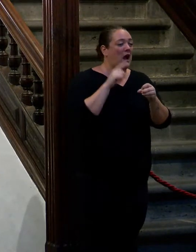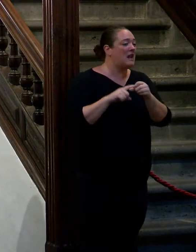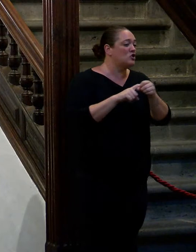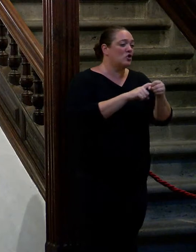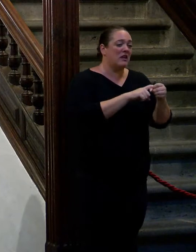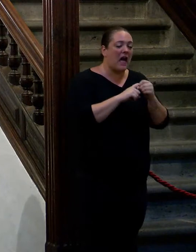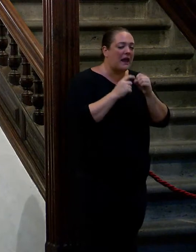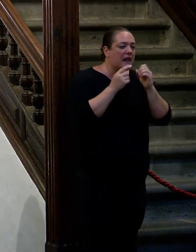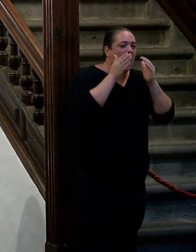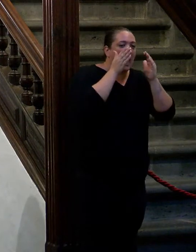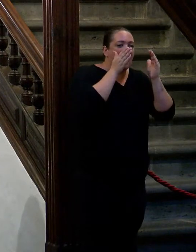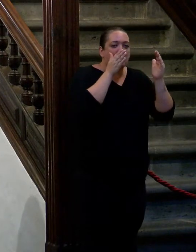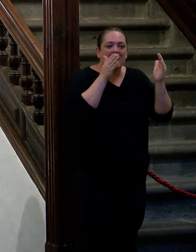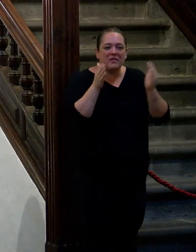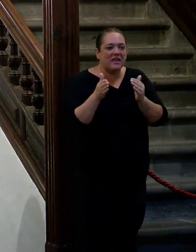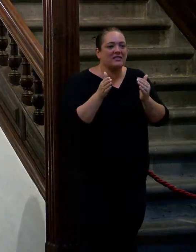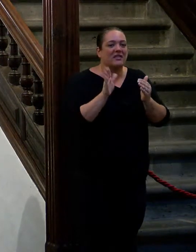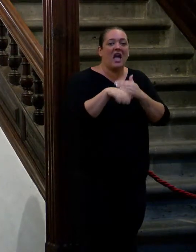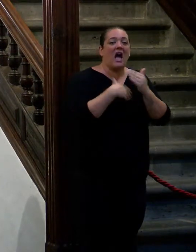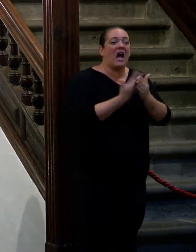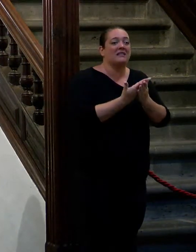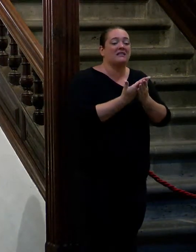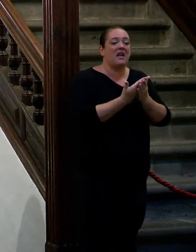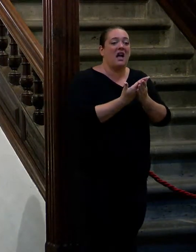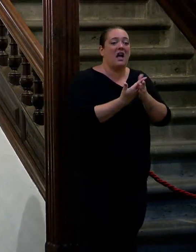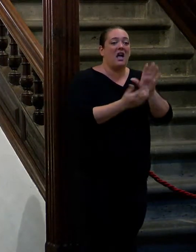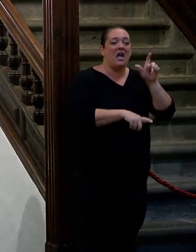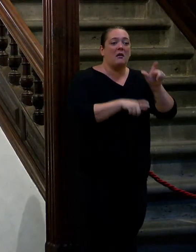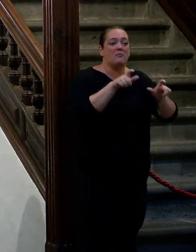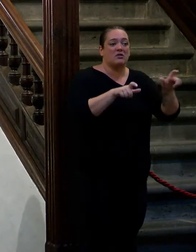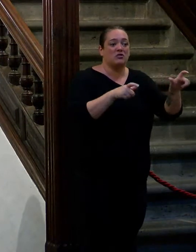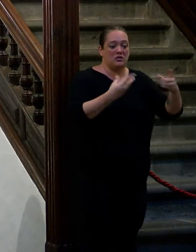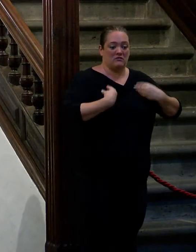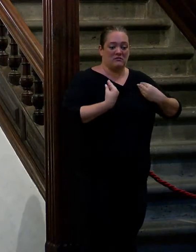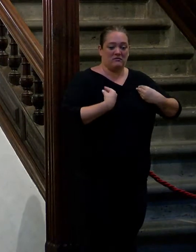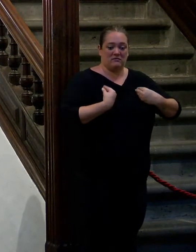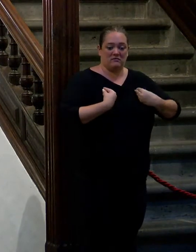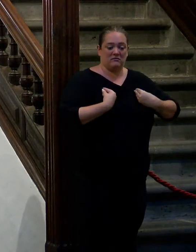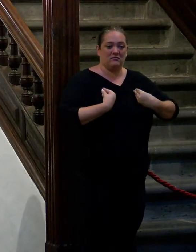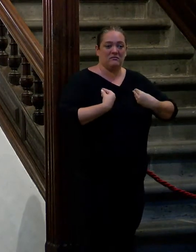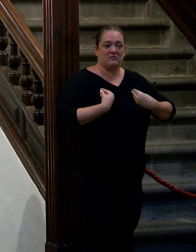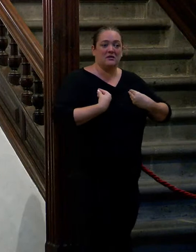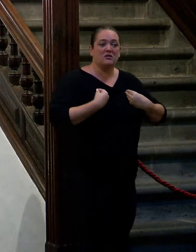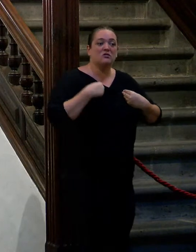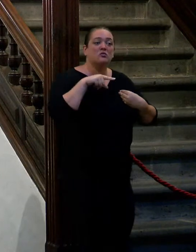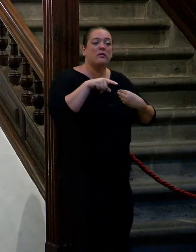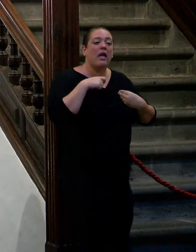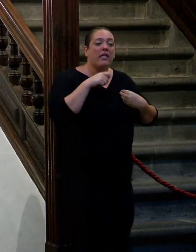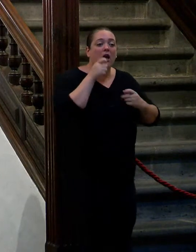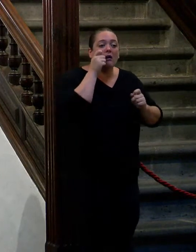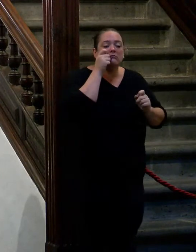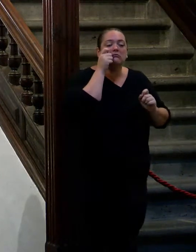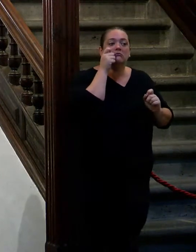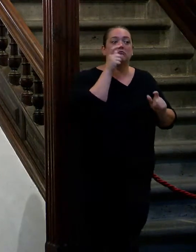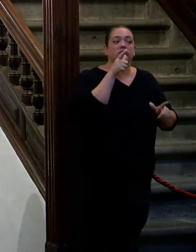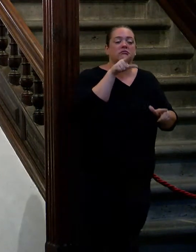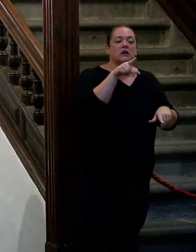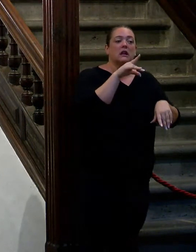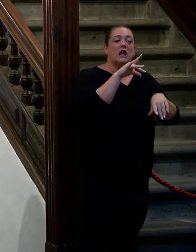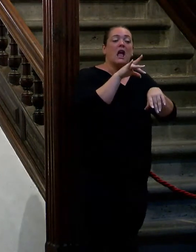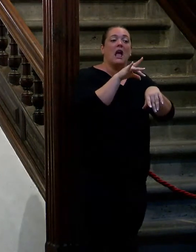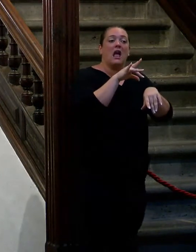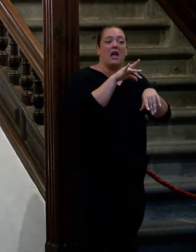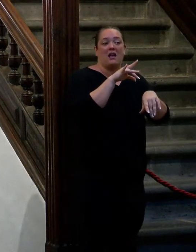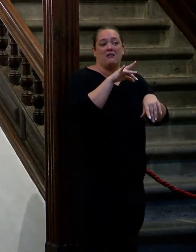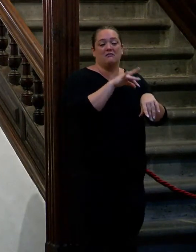pendiente incluso de personas de su vida que ella se ha enterado de que lo está pasando mal y ahí está pero